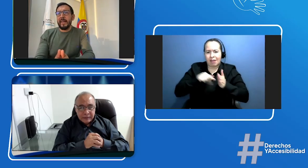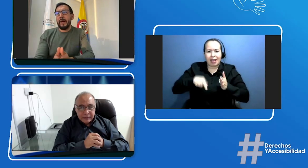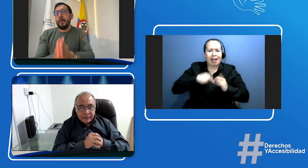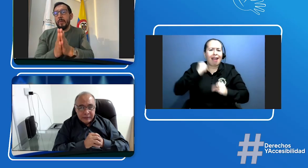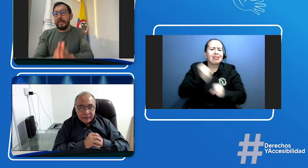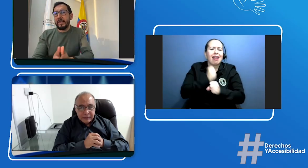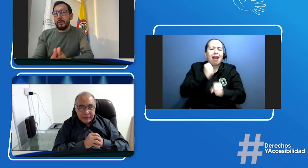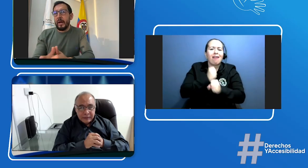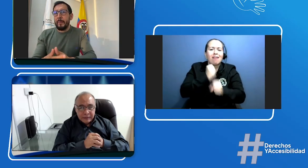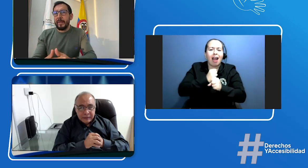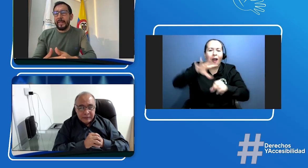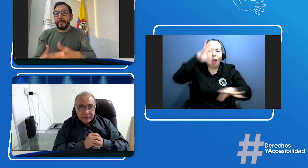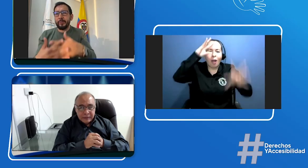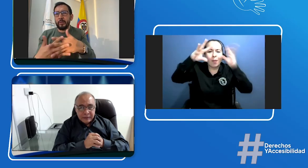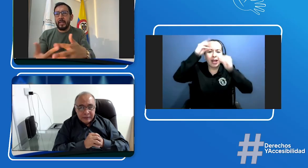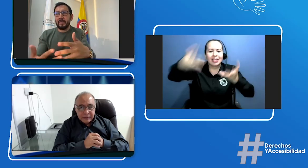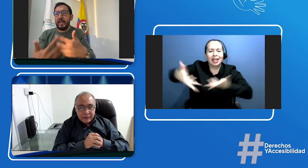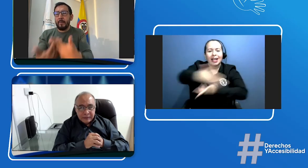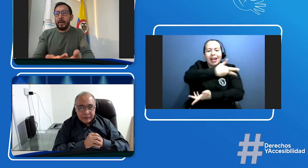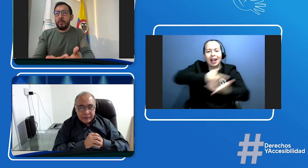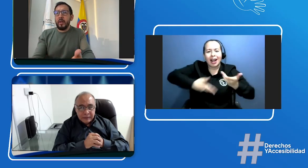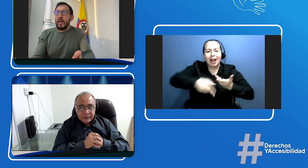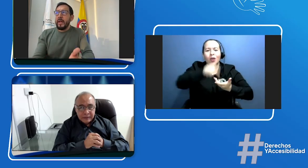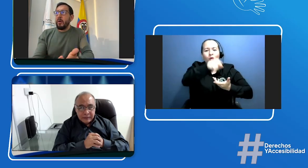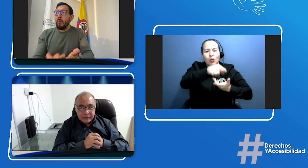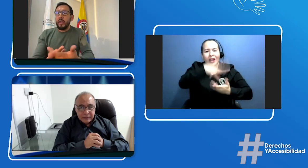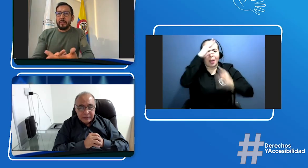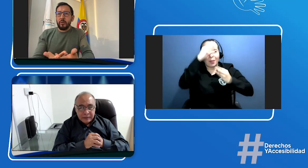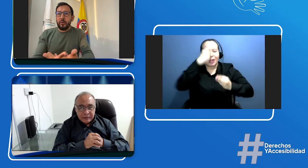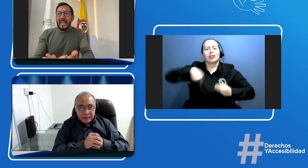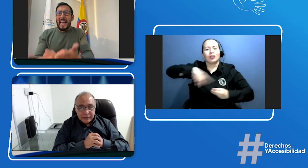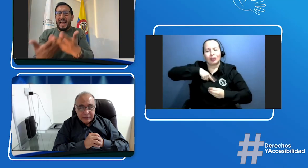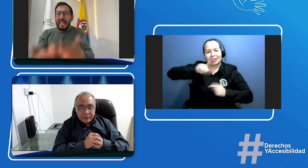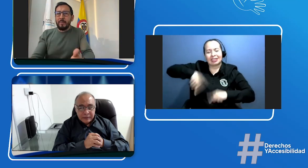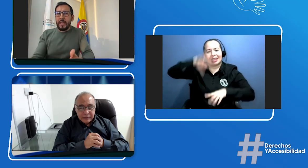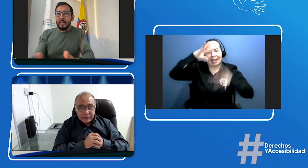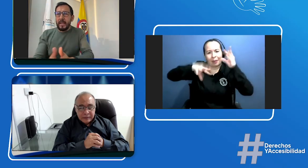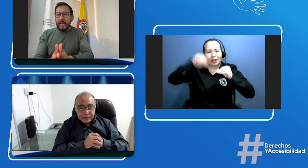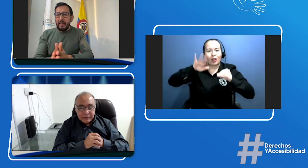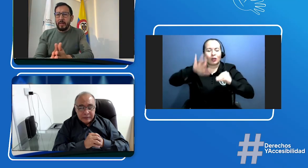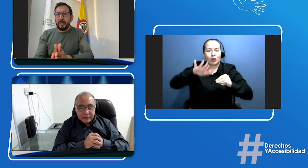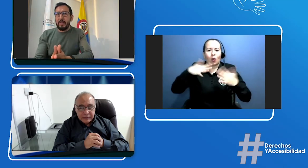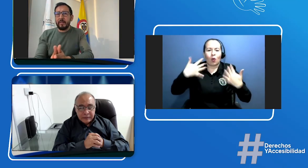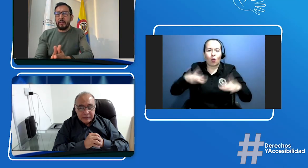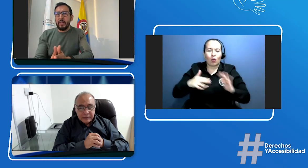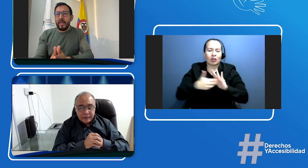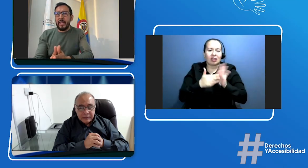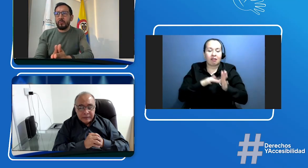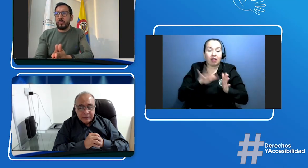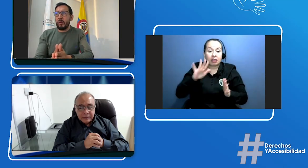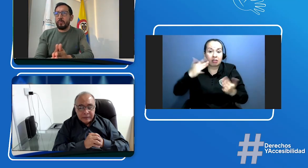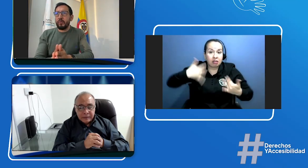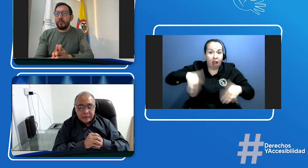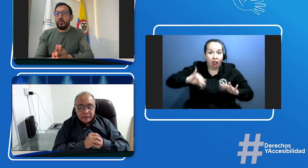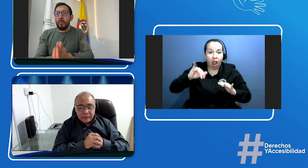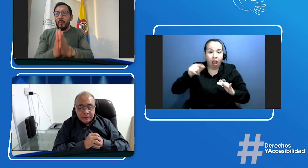compartido de ustedes de la mano como han dicho la academia la academia ha establecido que estos de los procesos más